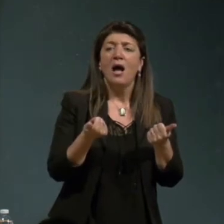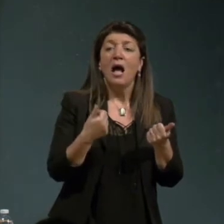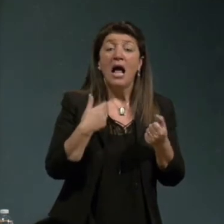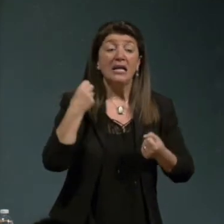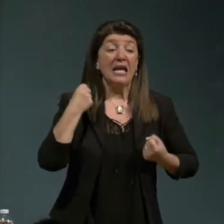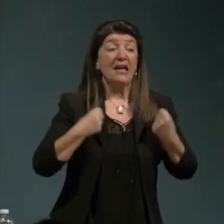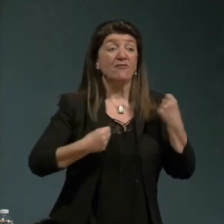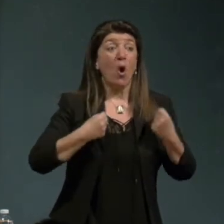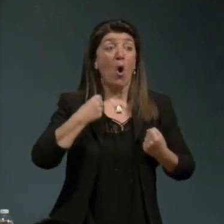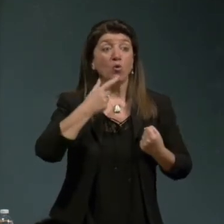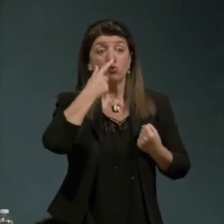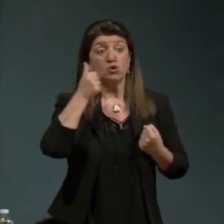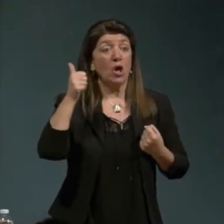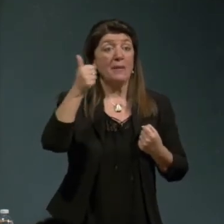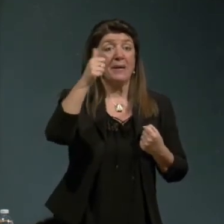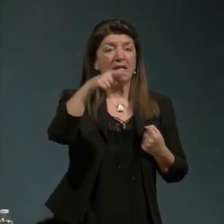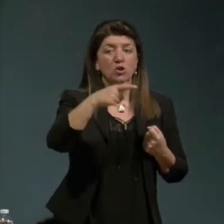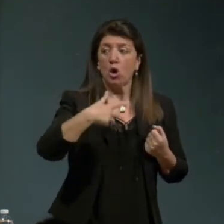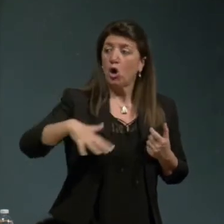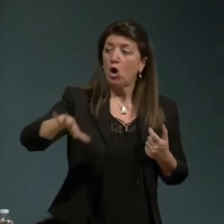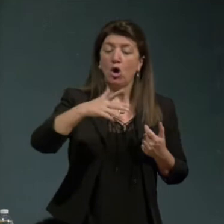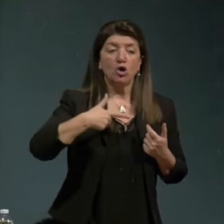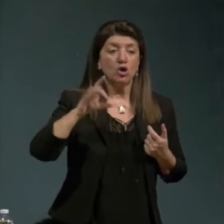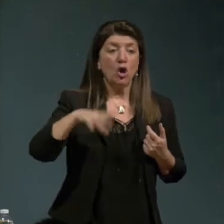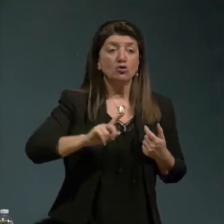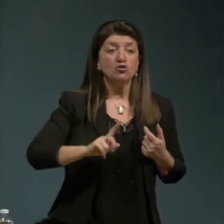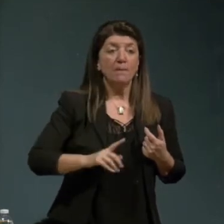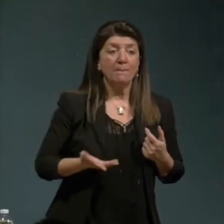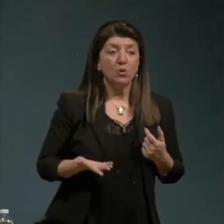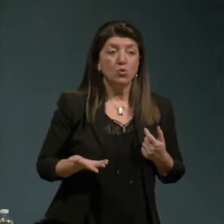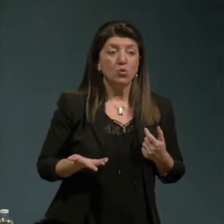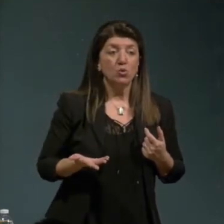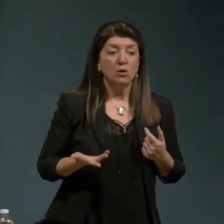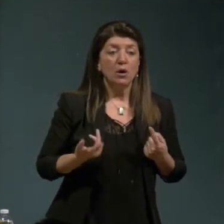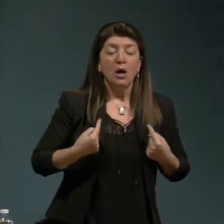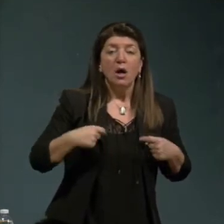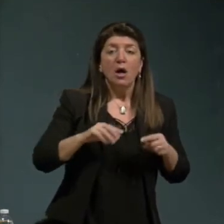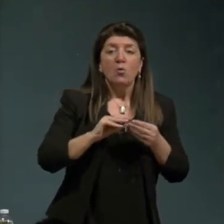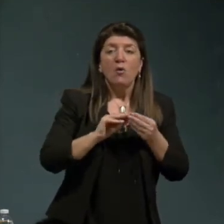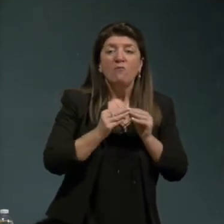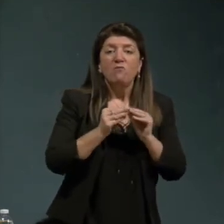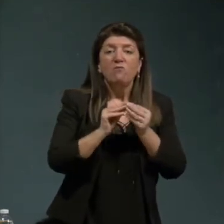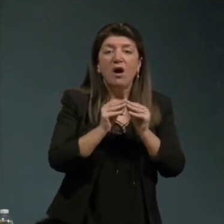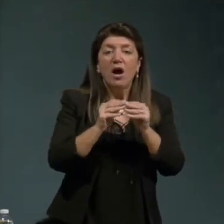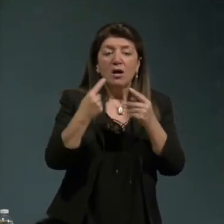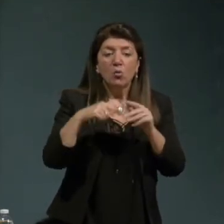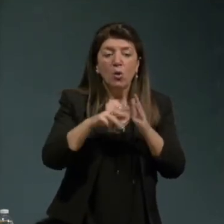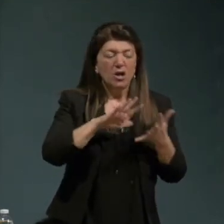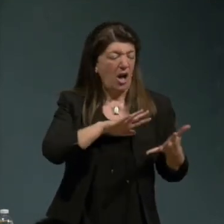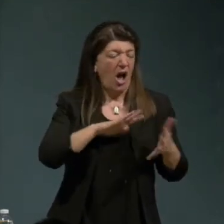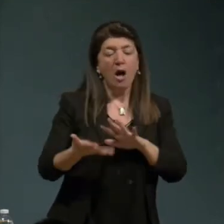come soluzione come modo operativo di fare questo cambio storico d'antropologia